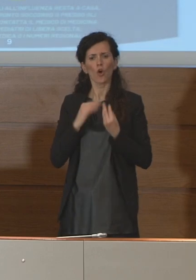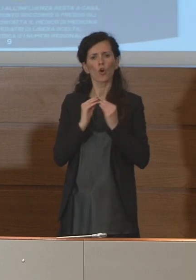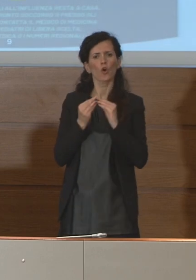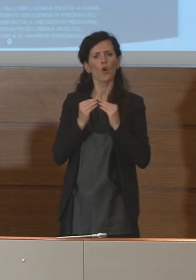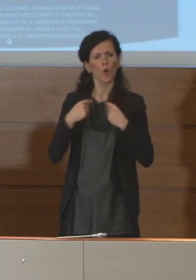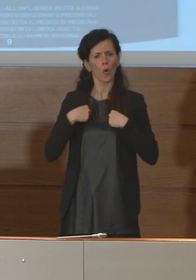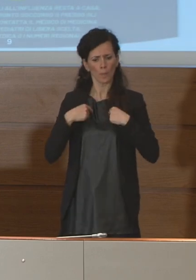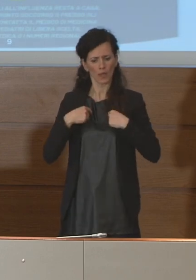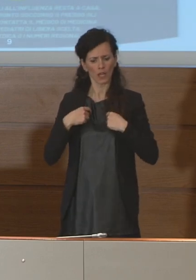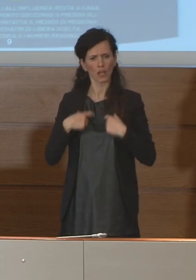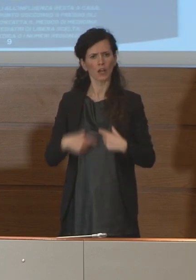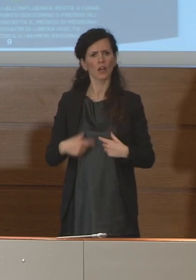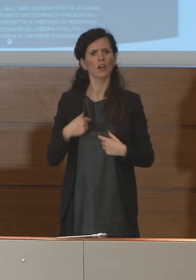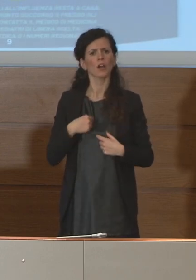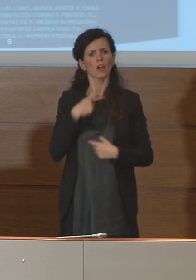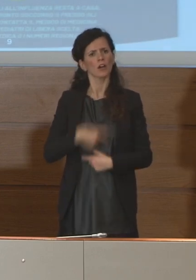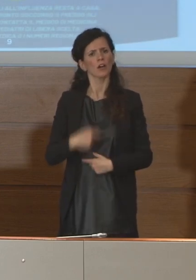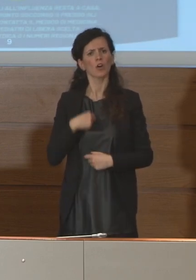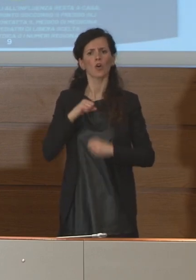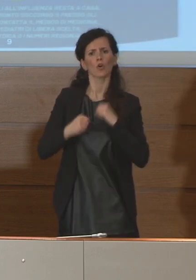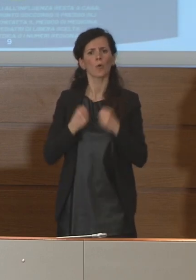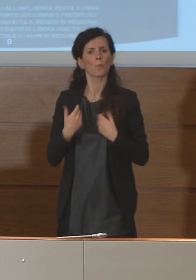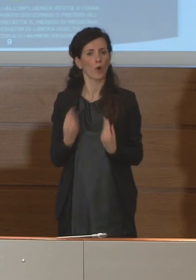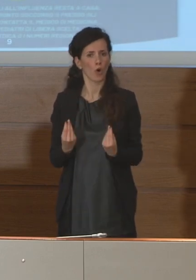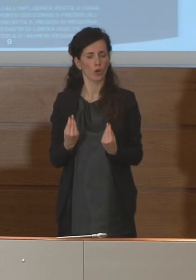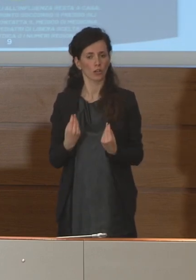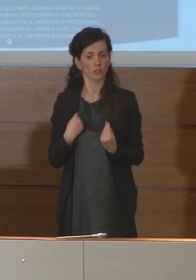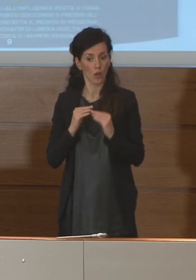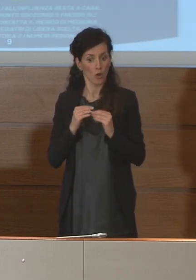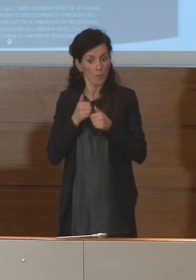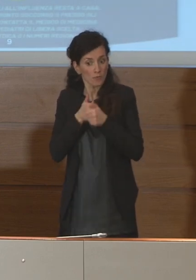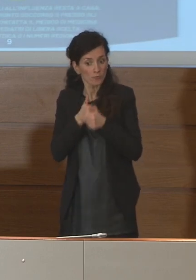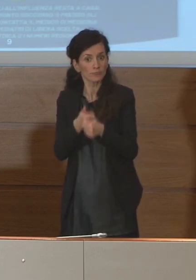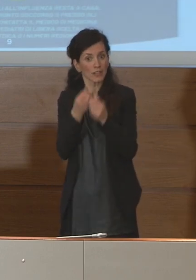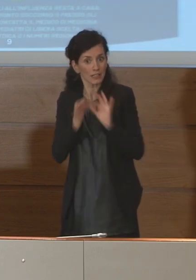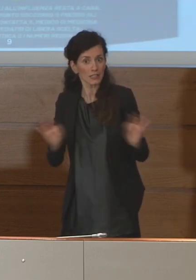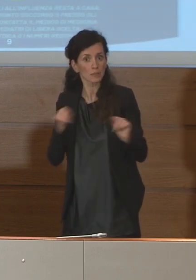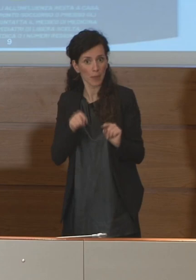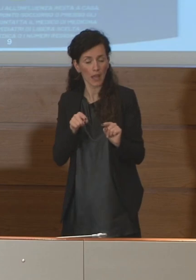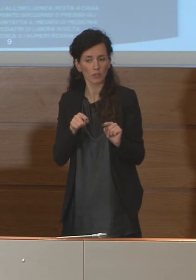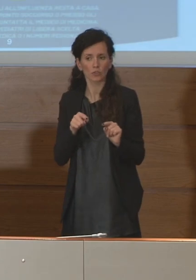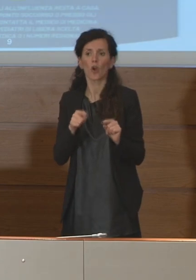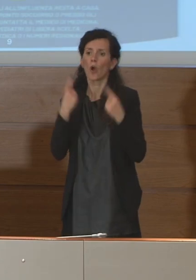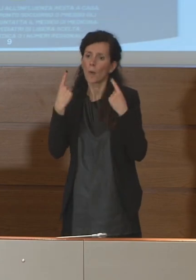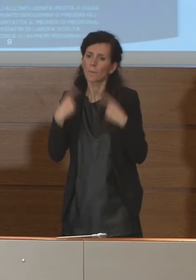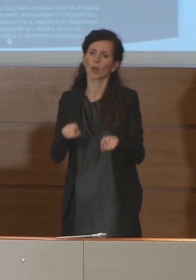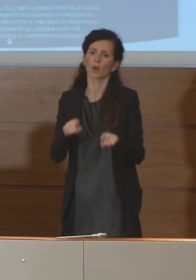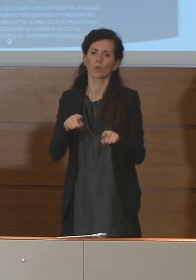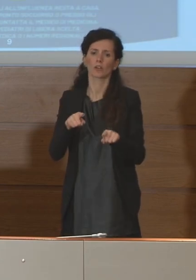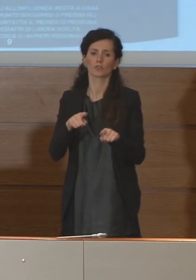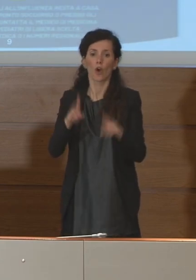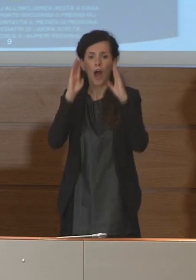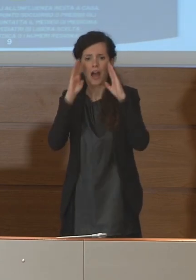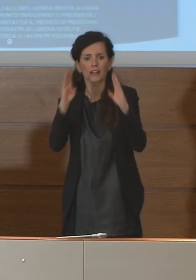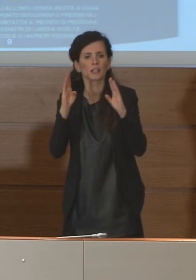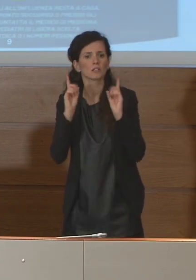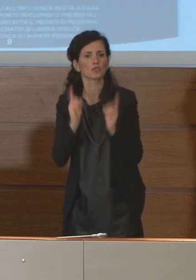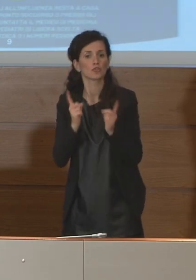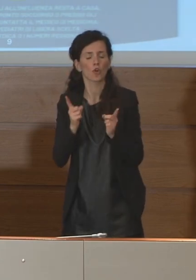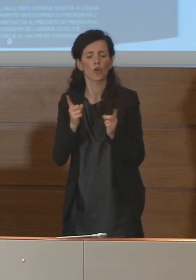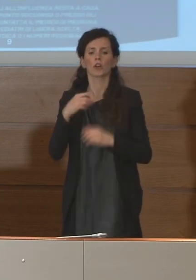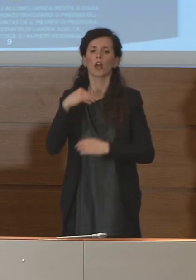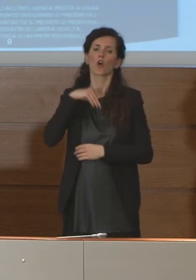comportiamo e quindi l'enfasi particolare che poniamo all'attenzione di tutti noi è la